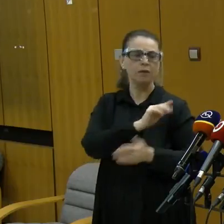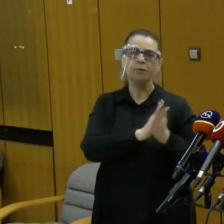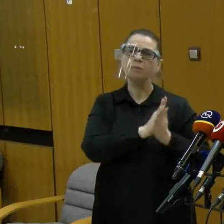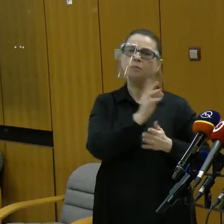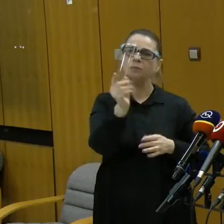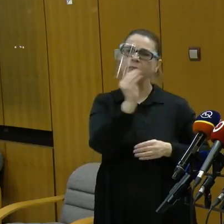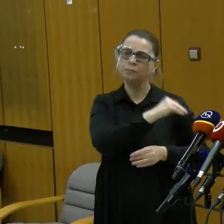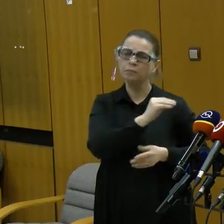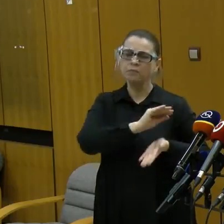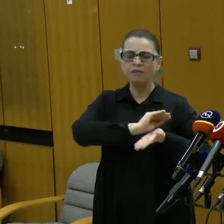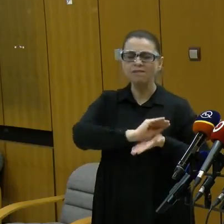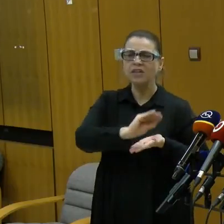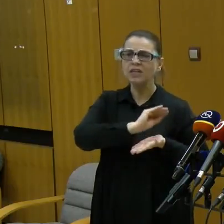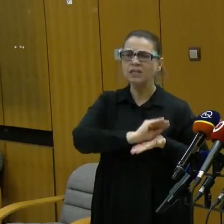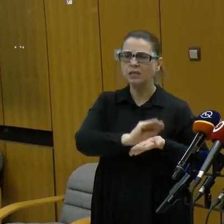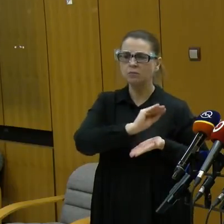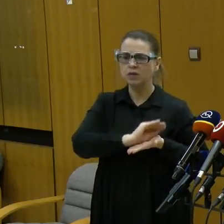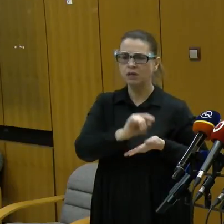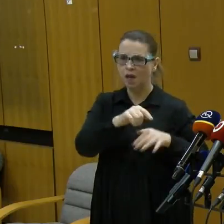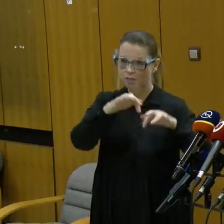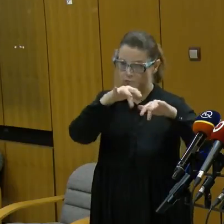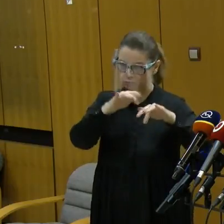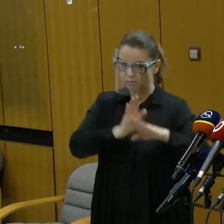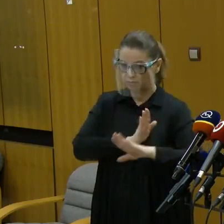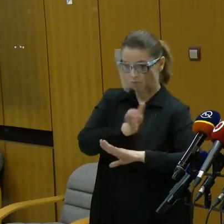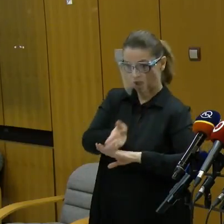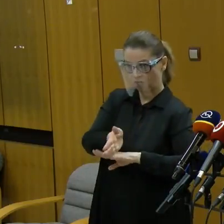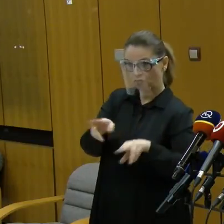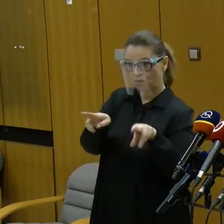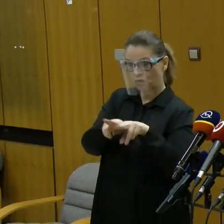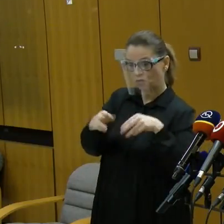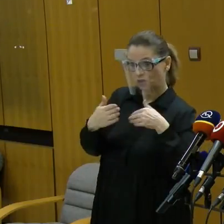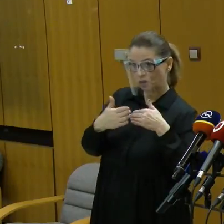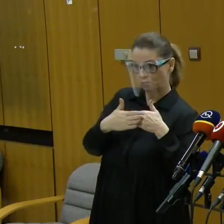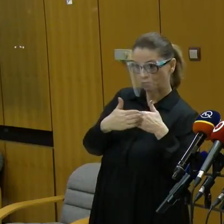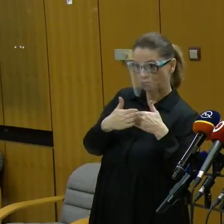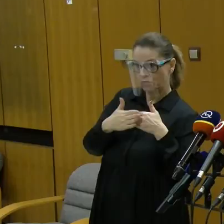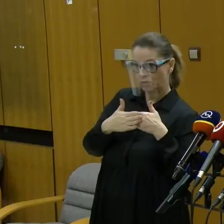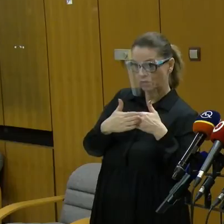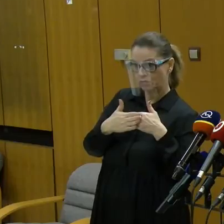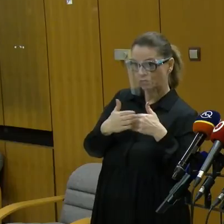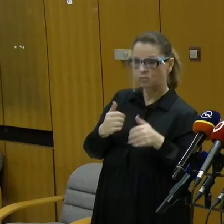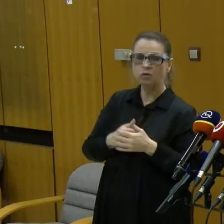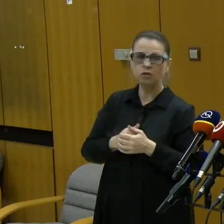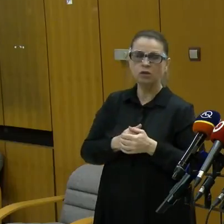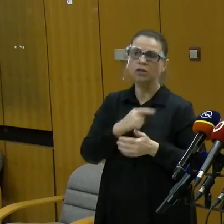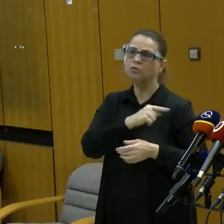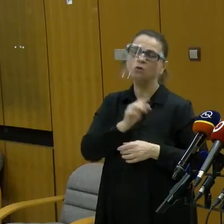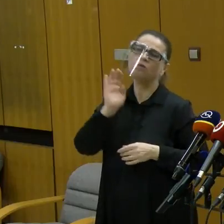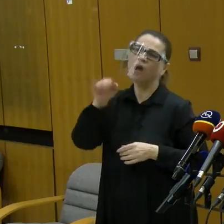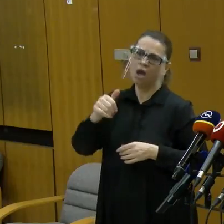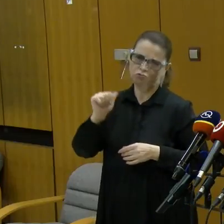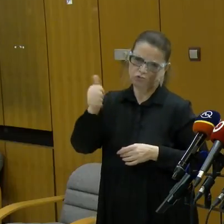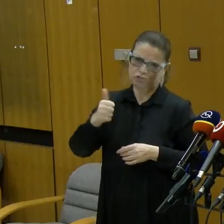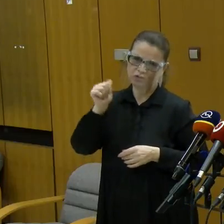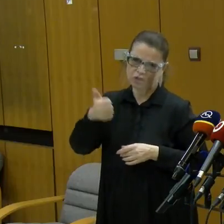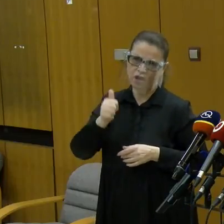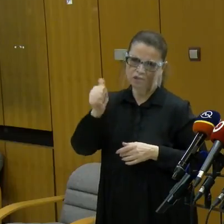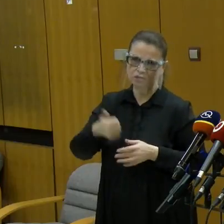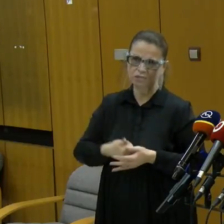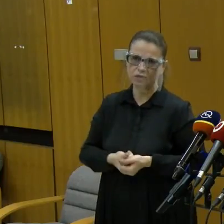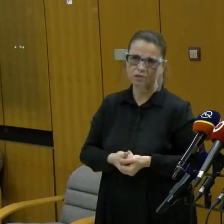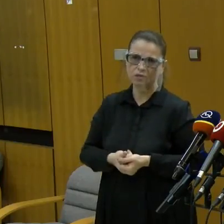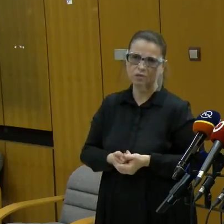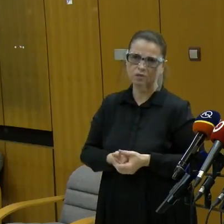dovolí náštiriť, napríklad aspoň na rošie rodiny na svetky? O by som, ak mohol, poprosil. Budeme komunikovať až zajtra, ako sme sa dohodli. Ďakujem